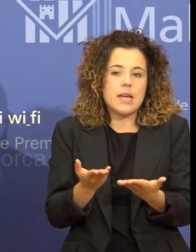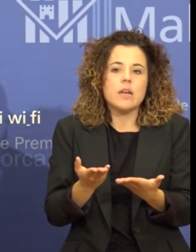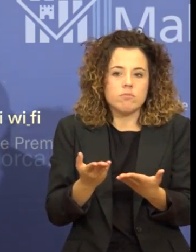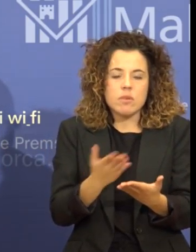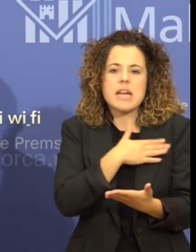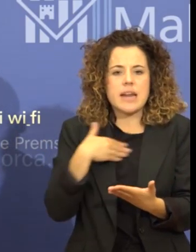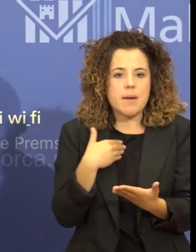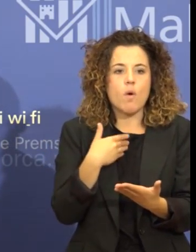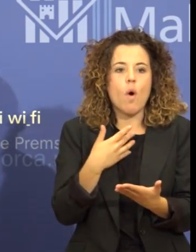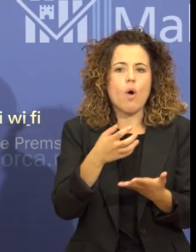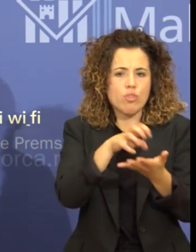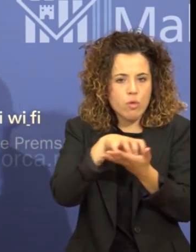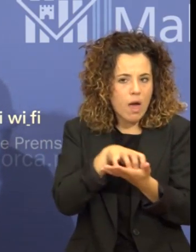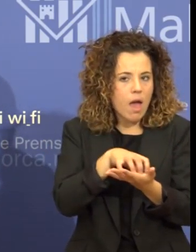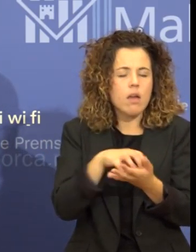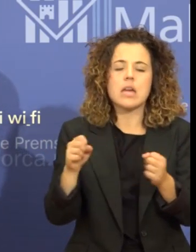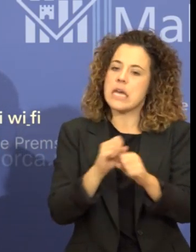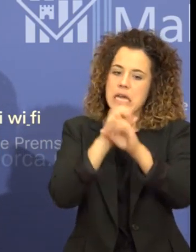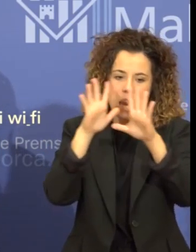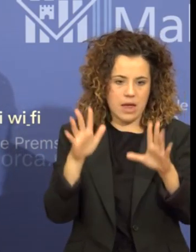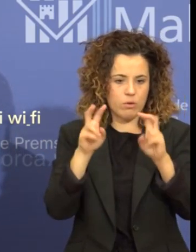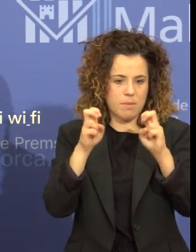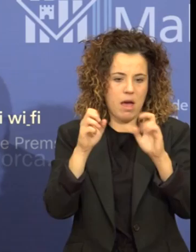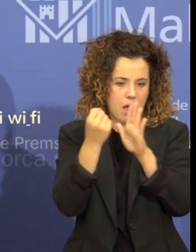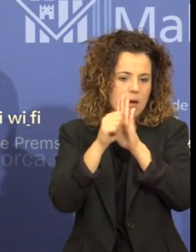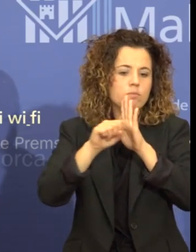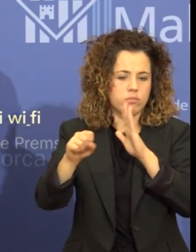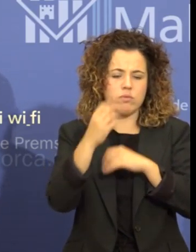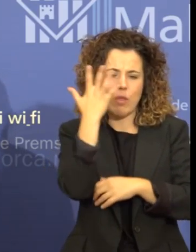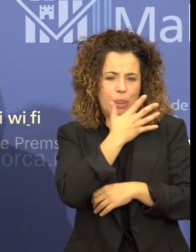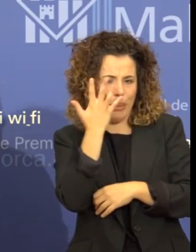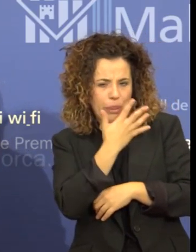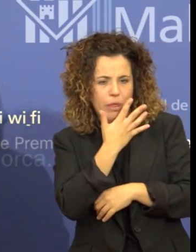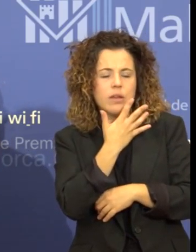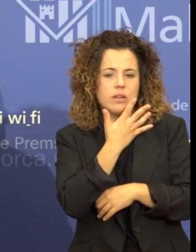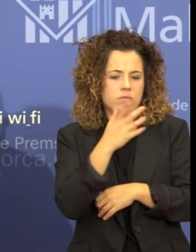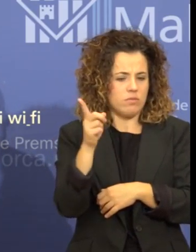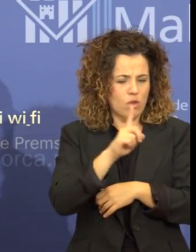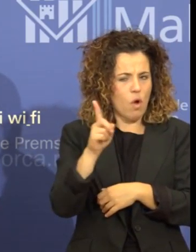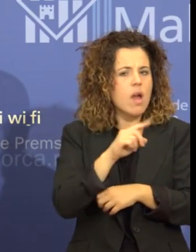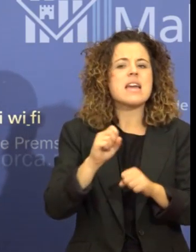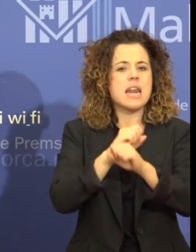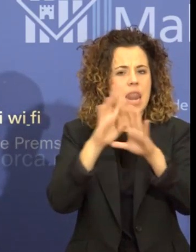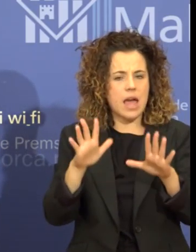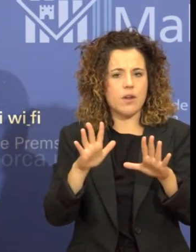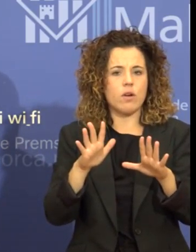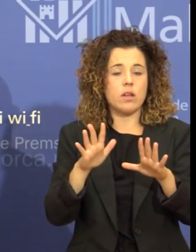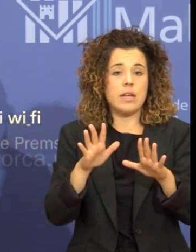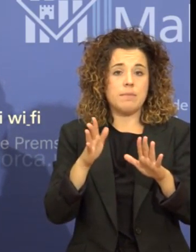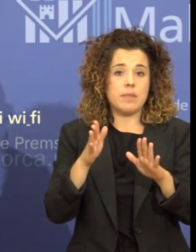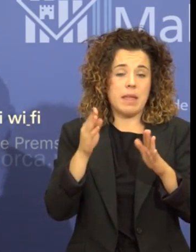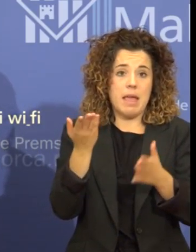sobre possibles arbitrarietats i que ningú pugui pensar que estem enviant un expedient a la Fiscalia i un altre